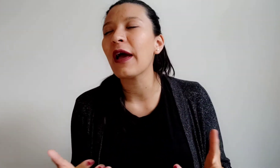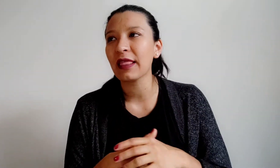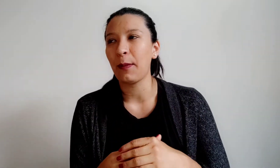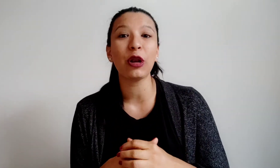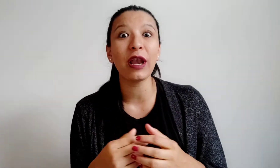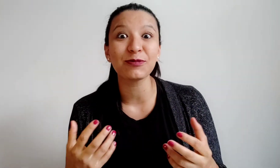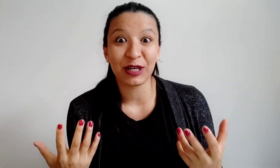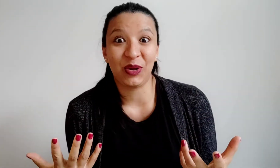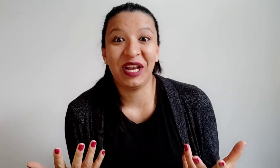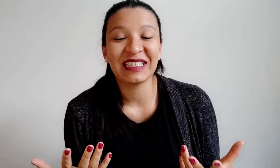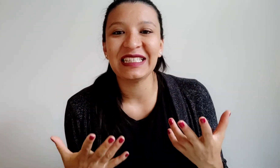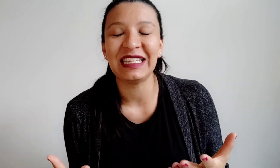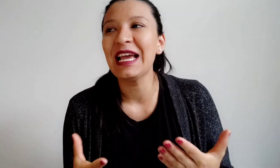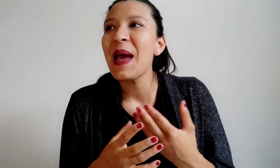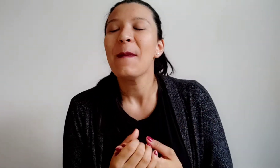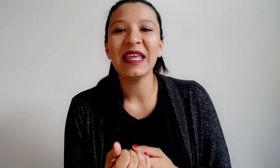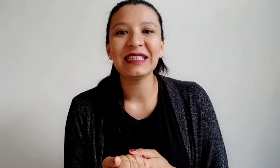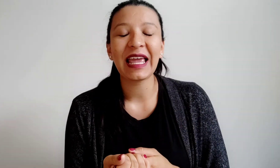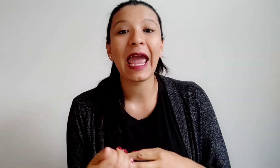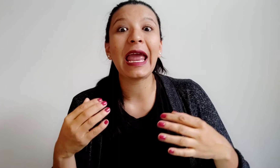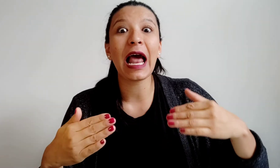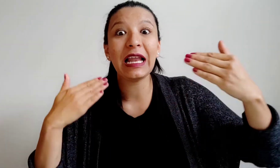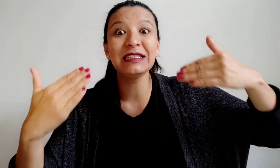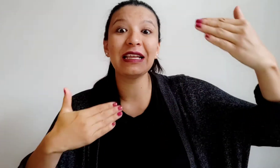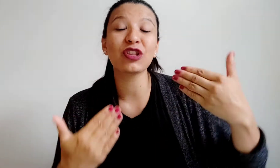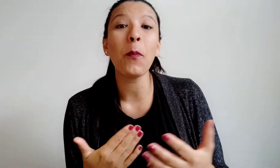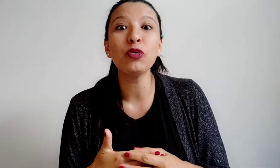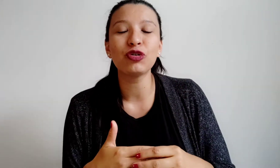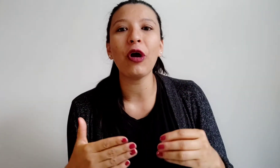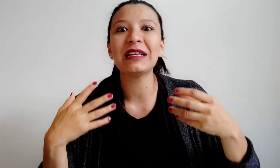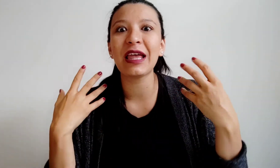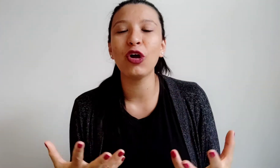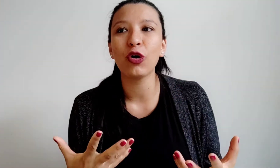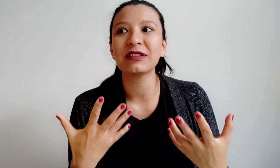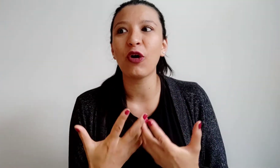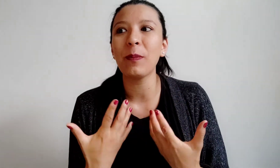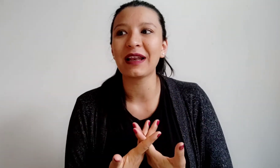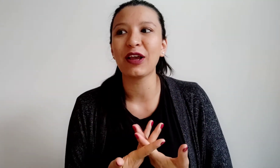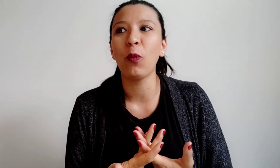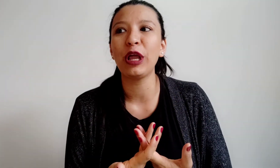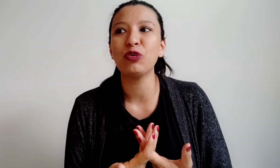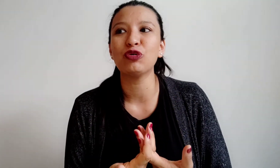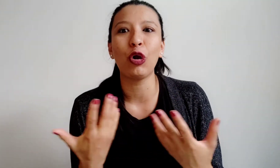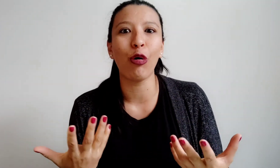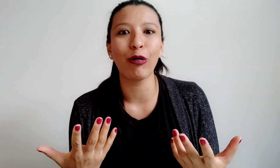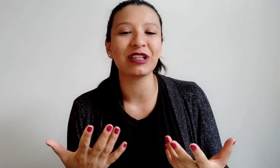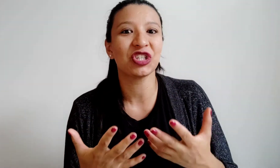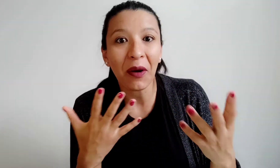verdad, pero las personas que sí, me dicen que en cierto punto ese dolor se convierte como en un dolor chévere,